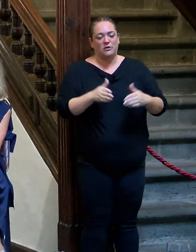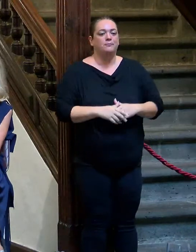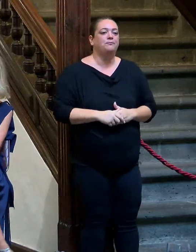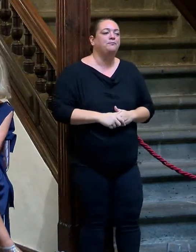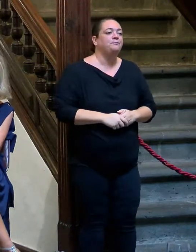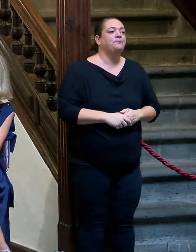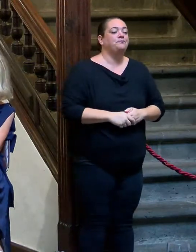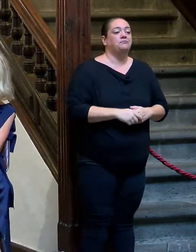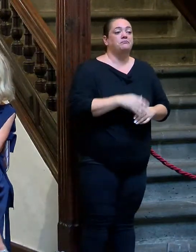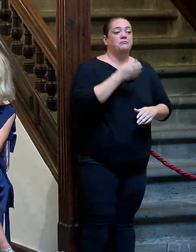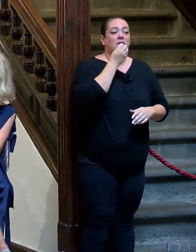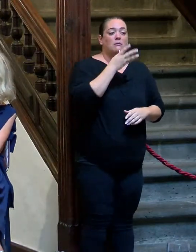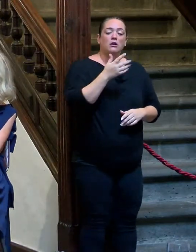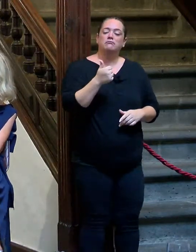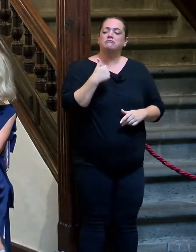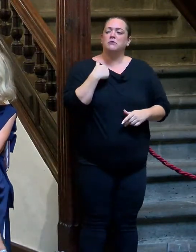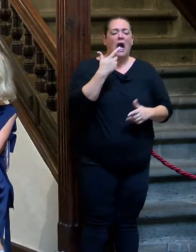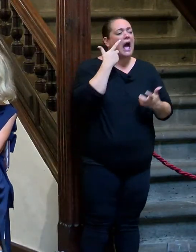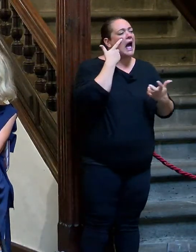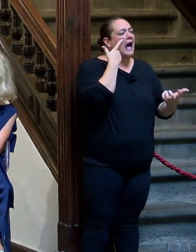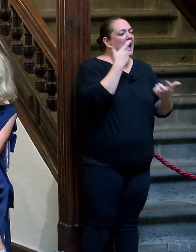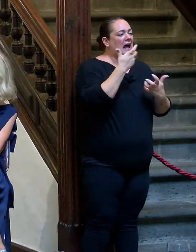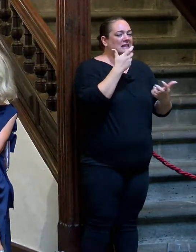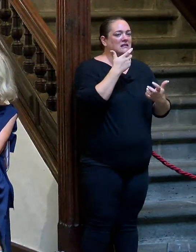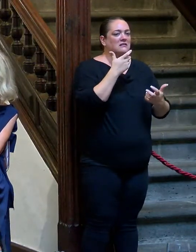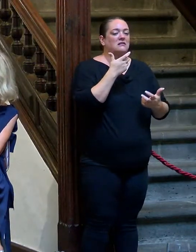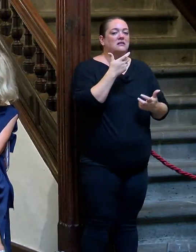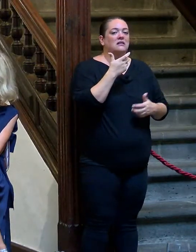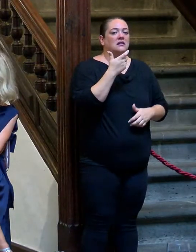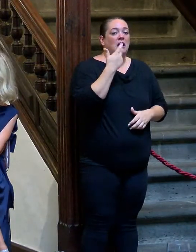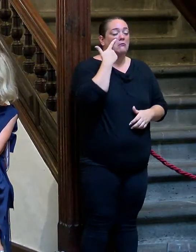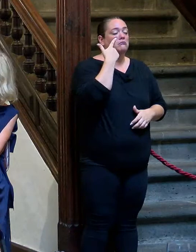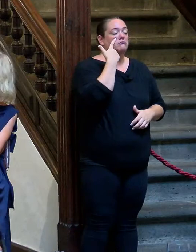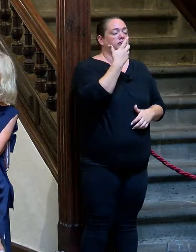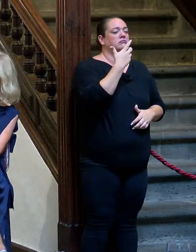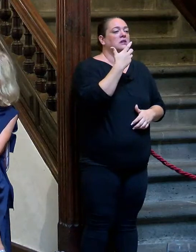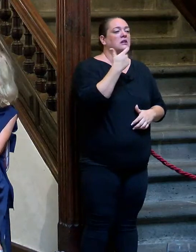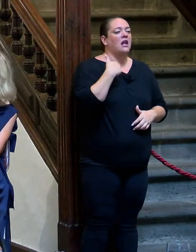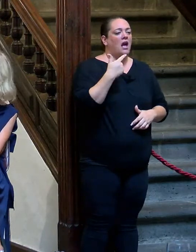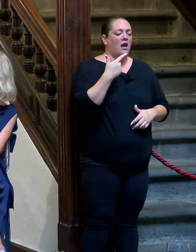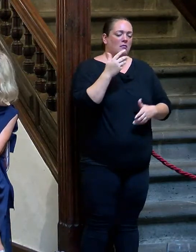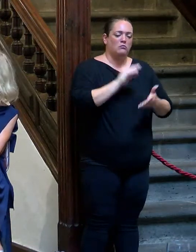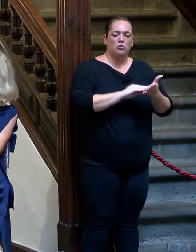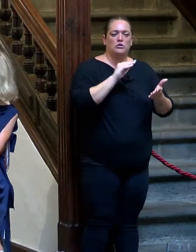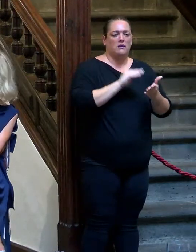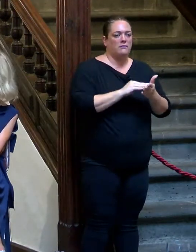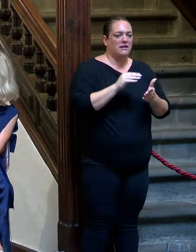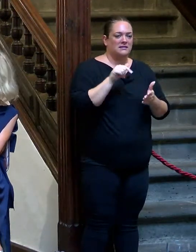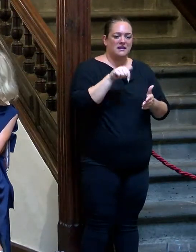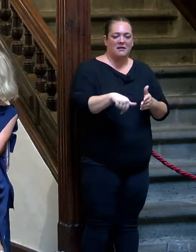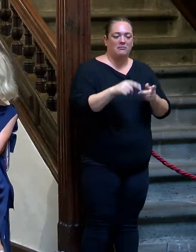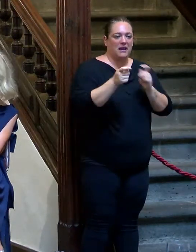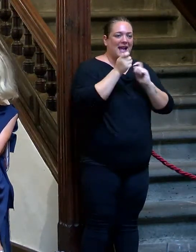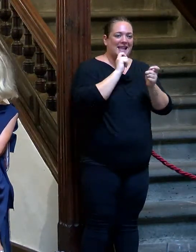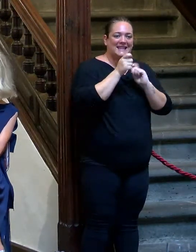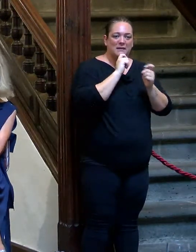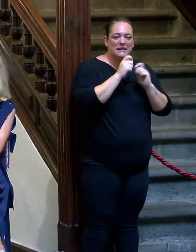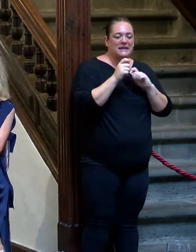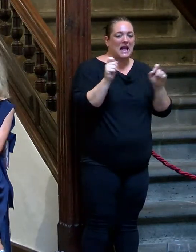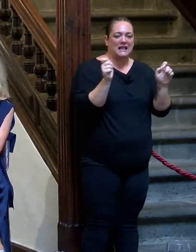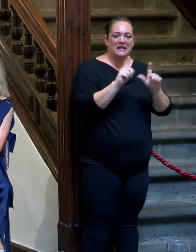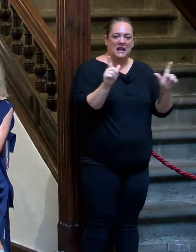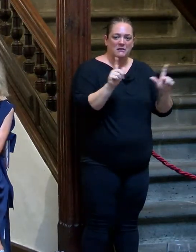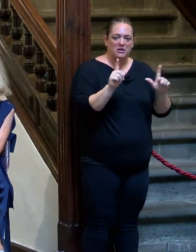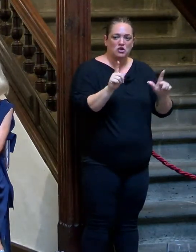sí, lo que me ha llamado mucho la atención, y la conozco hace muchos años, hemos compartido escenario en muchas ocasiones, entrevistas de televisión.